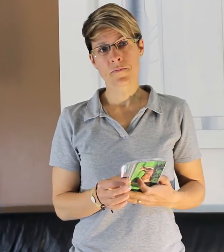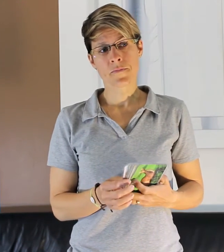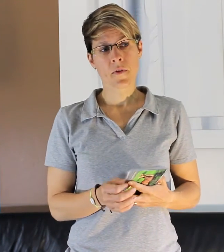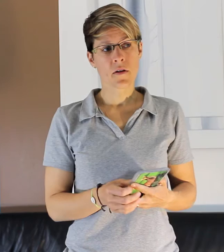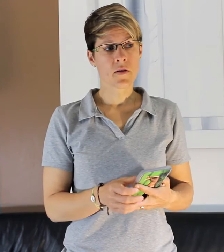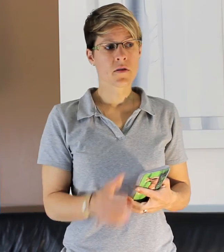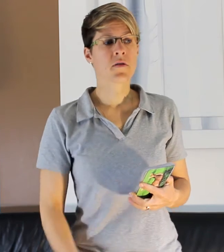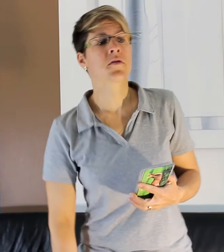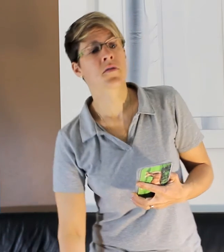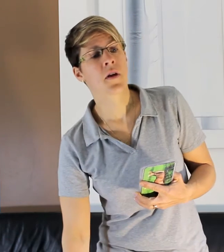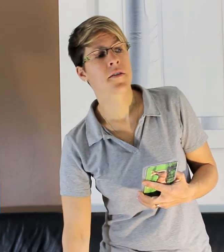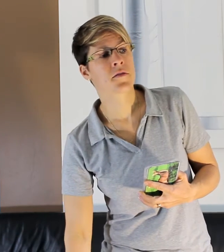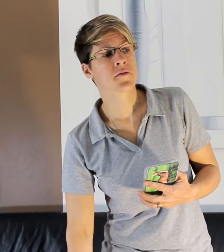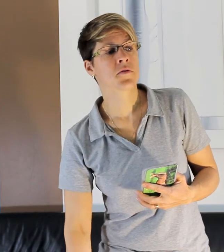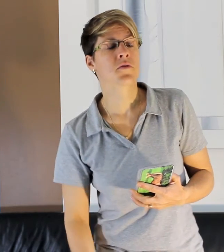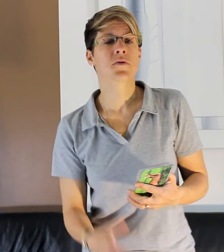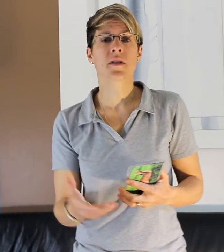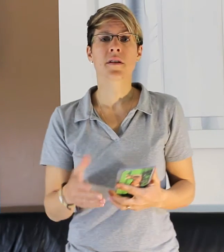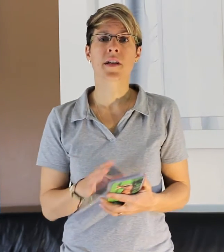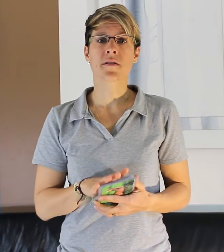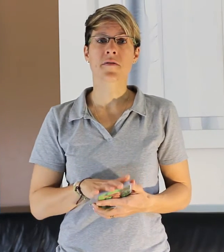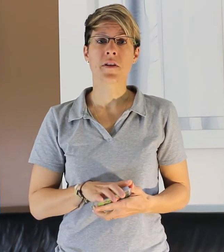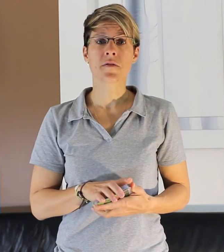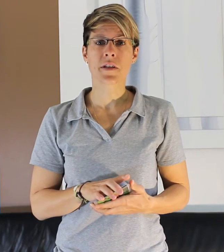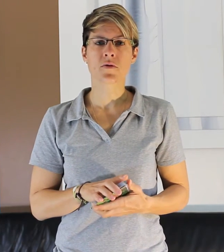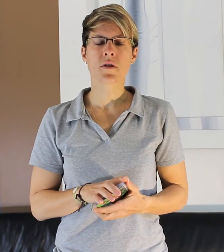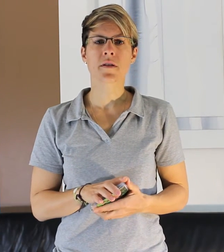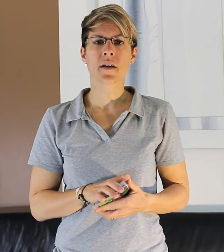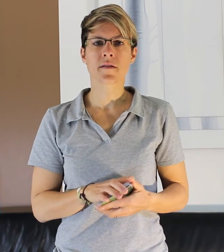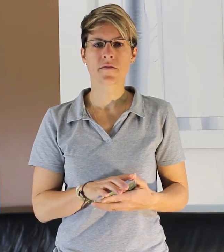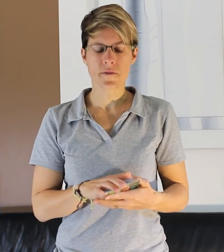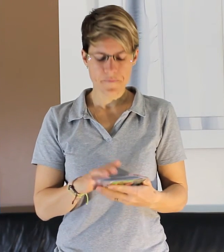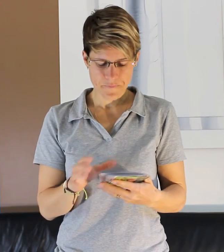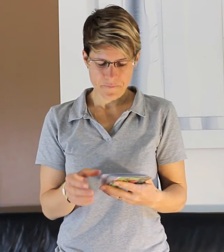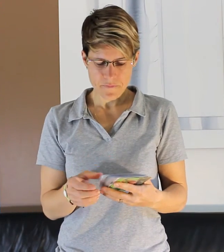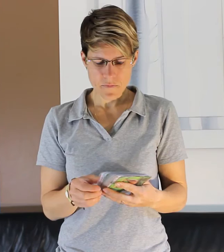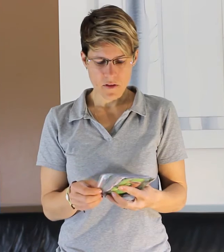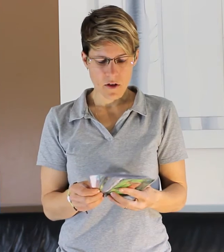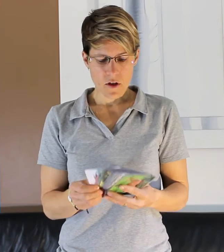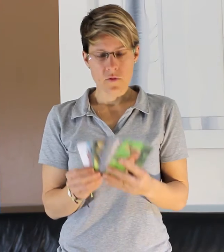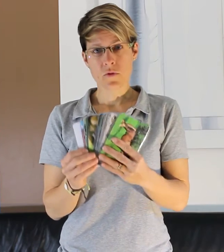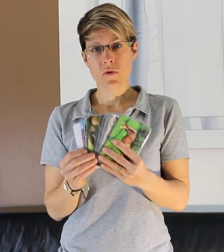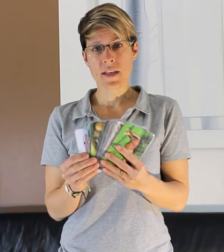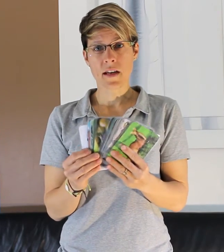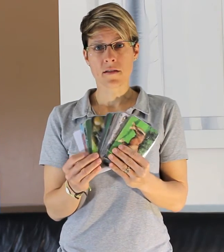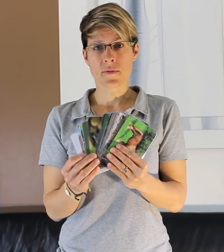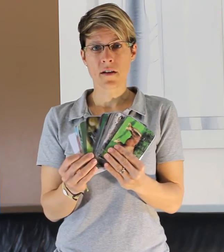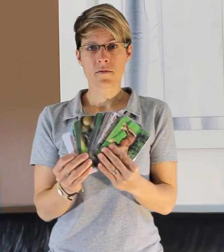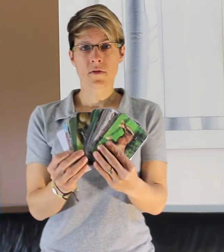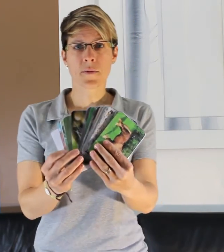qu'on utilise avec les enfants, enfin, j'utilise avec les enfants, sont sur des cartes comme ça. Je ne pas